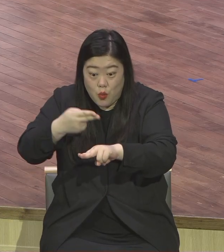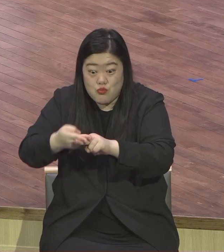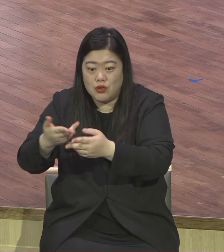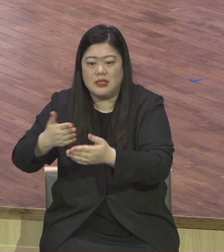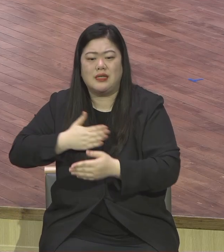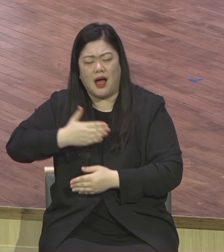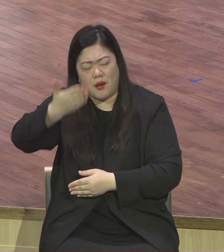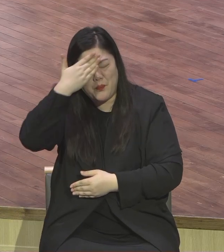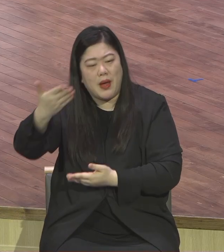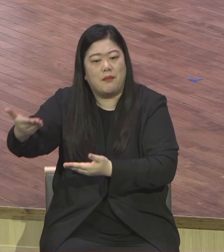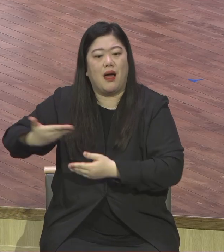일방적으로